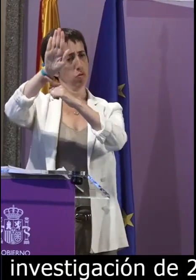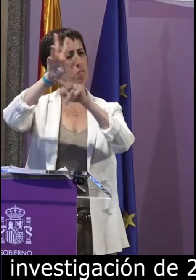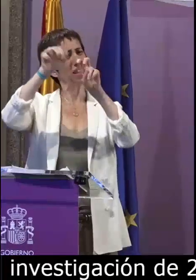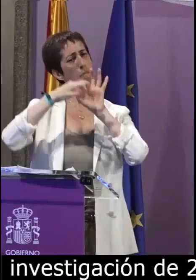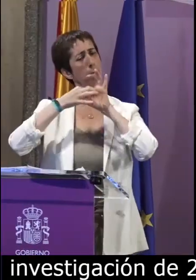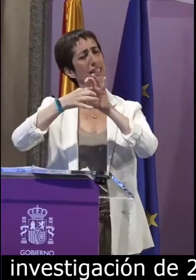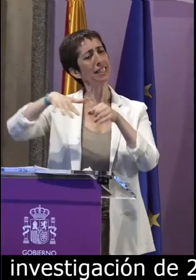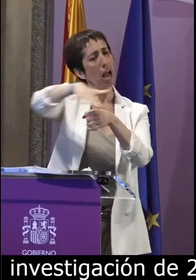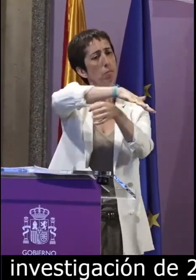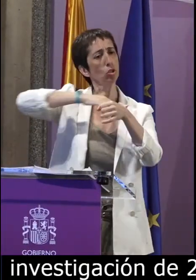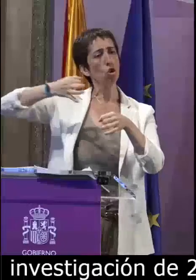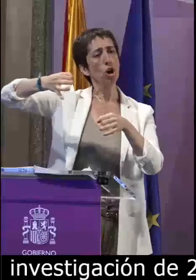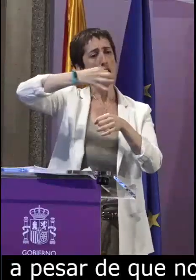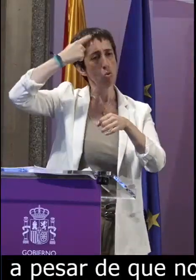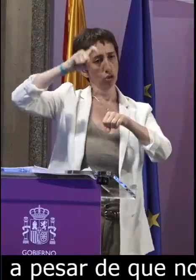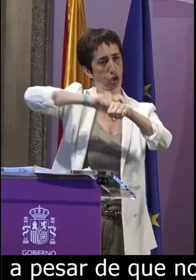Universidad de Rochester